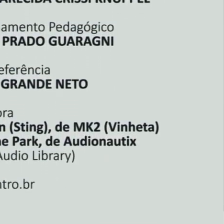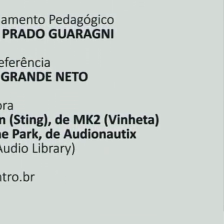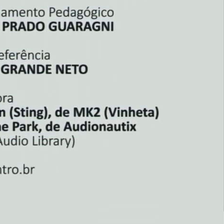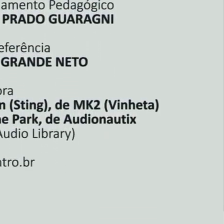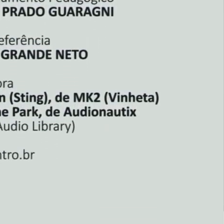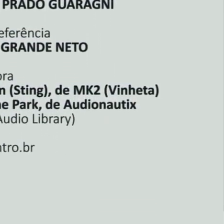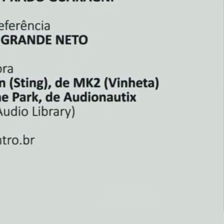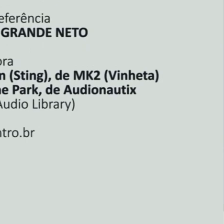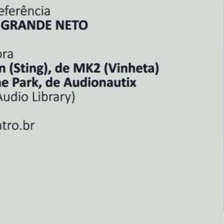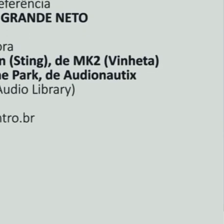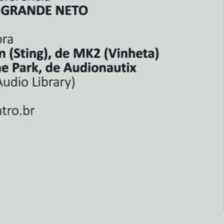e aí